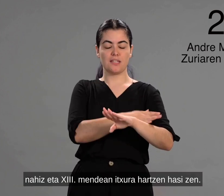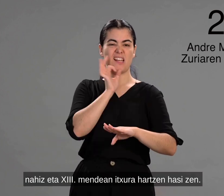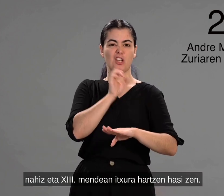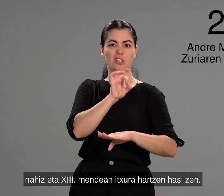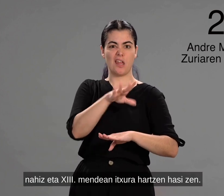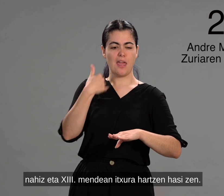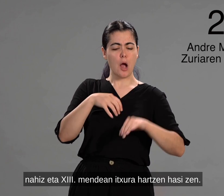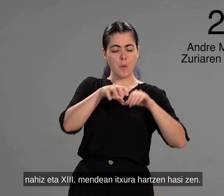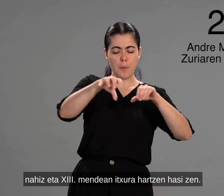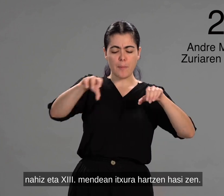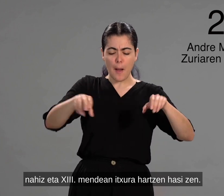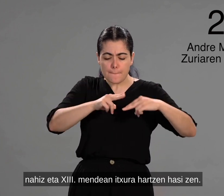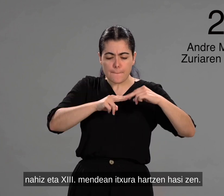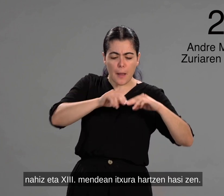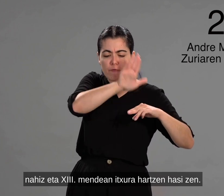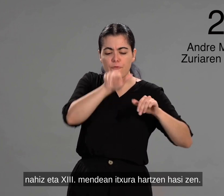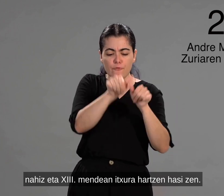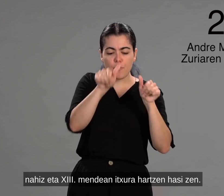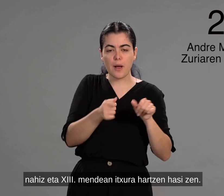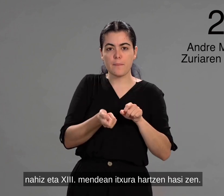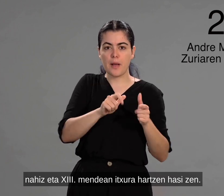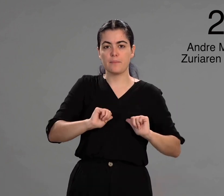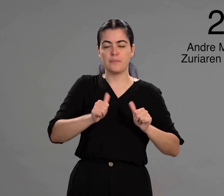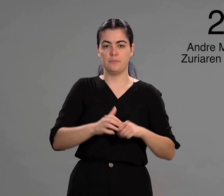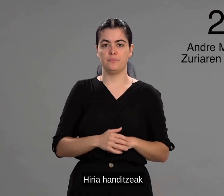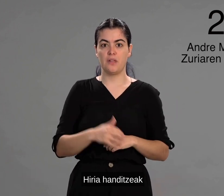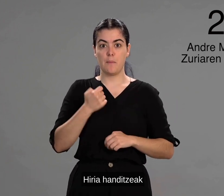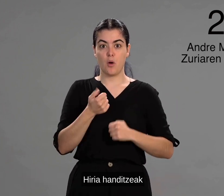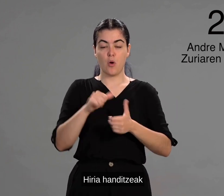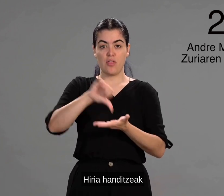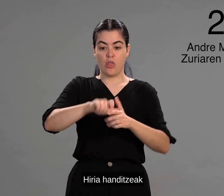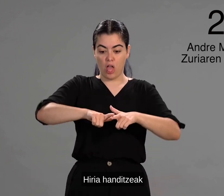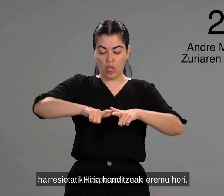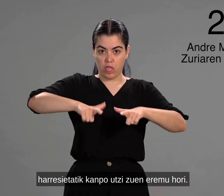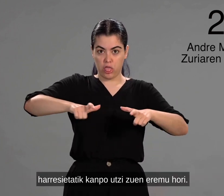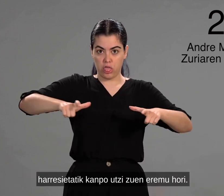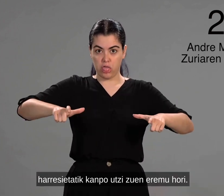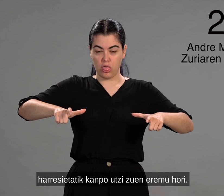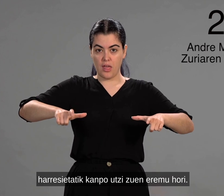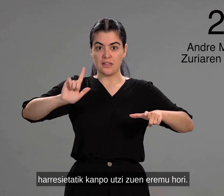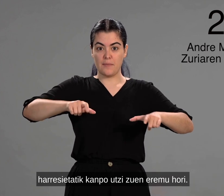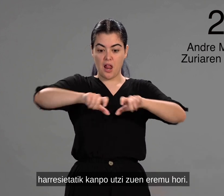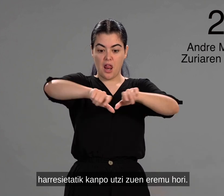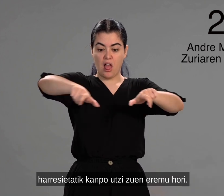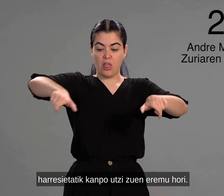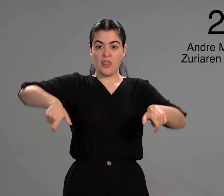eta ama irugarren mendean itxura hartzen nasi zen. Iria handitzeak, arresietatik kanpo utzi zuen ere muori.